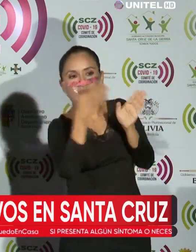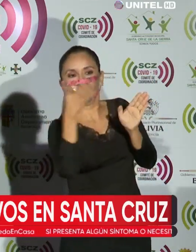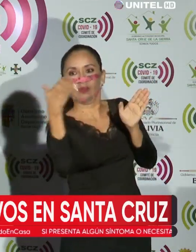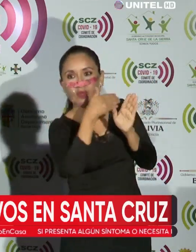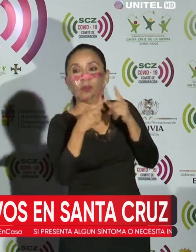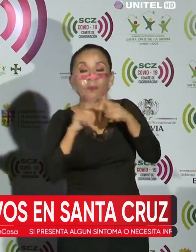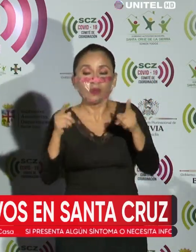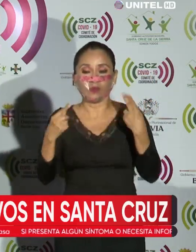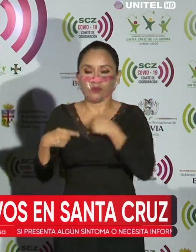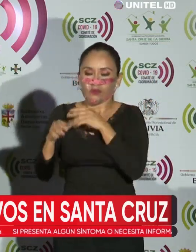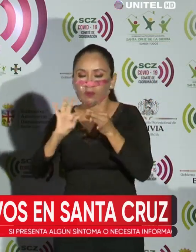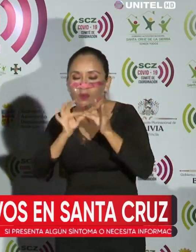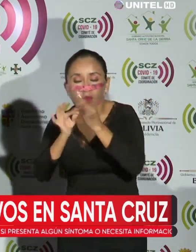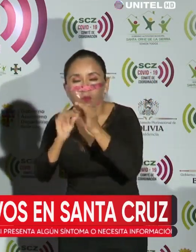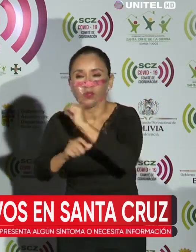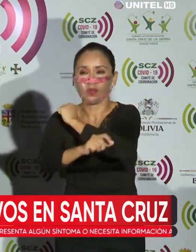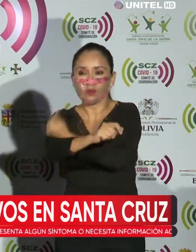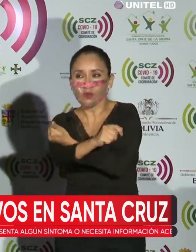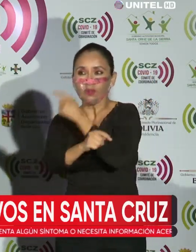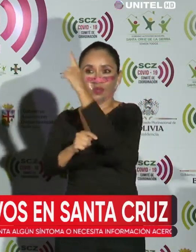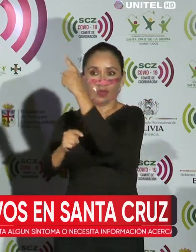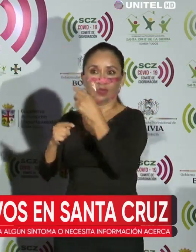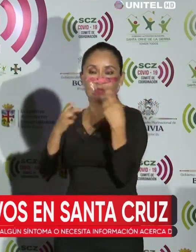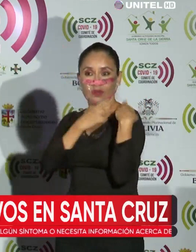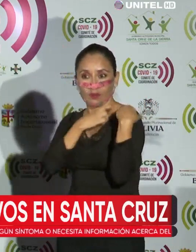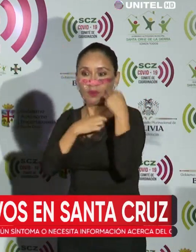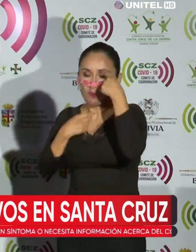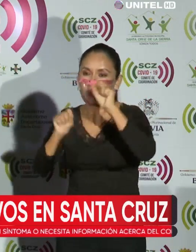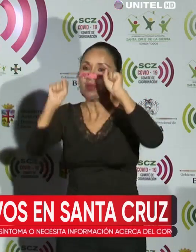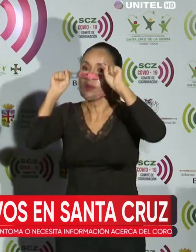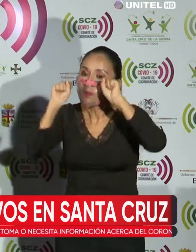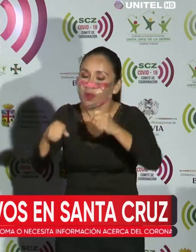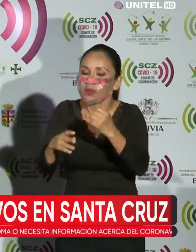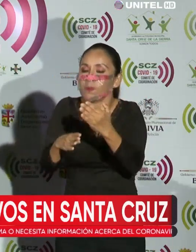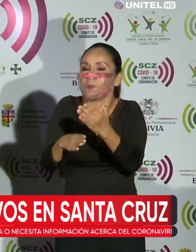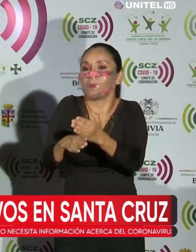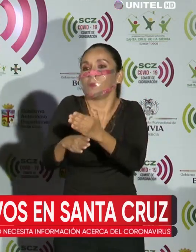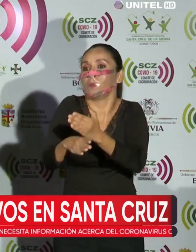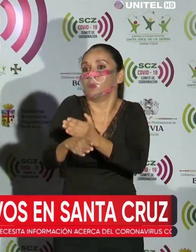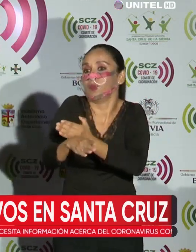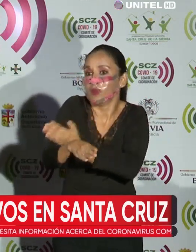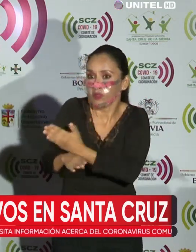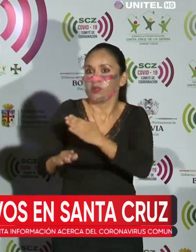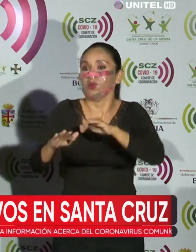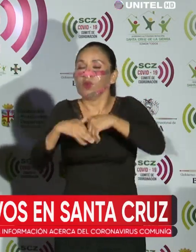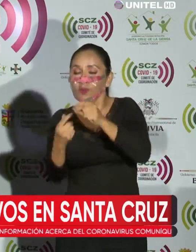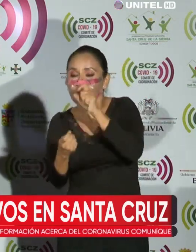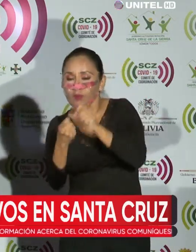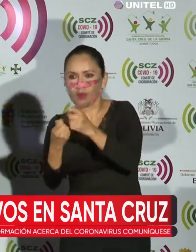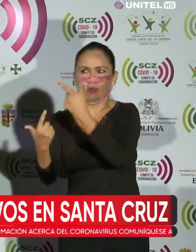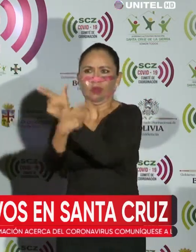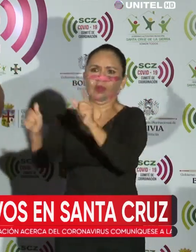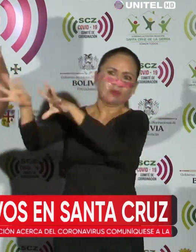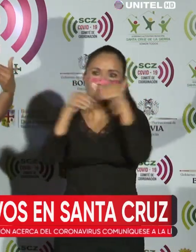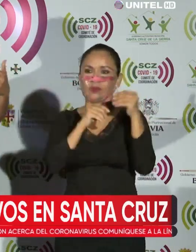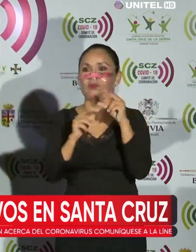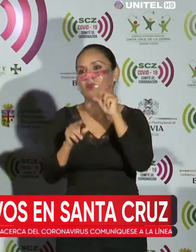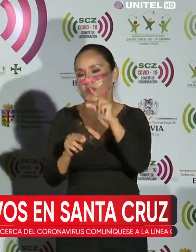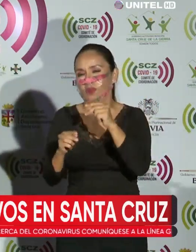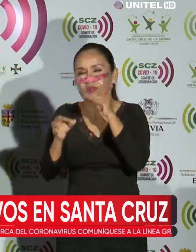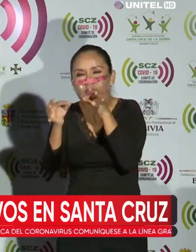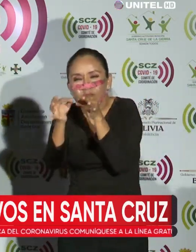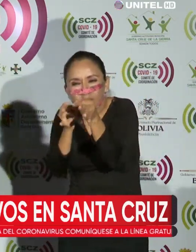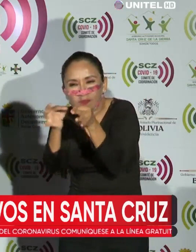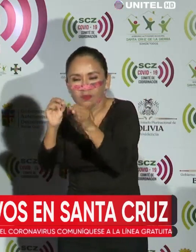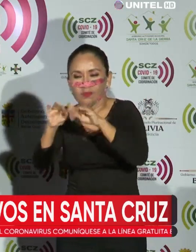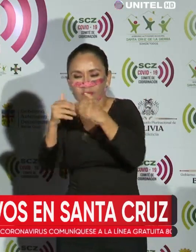estamos ajustando con las autoridades penitenciarias para que haya un procedimiento más específico y expedito